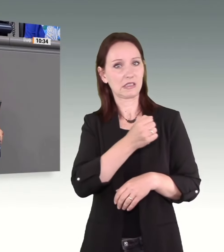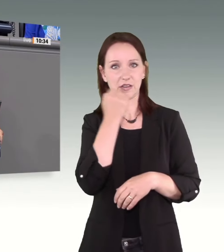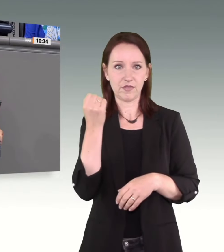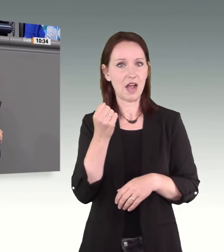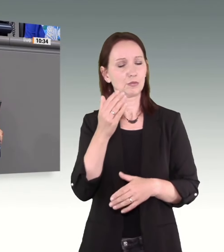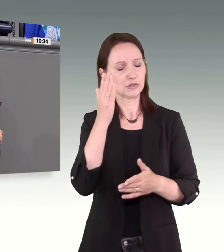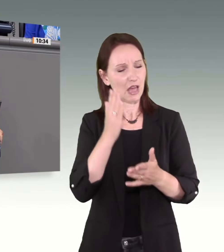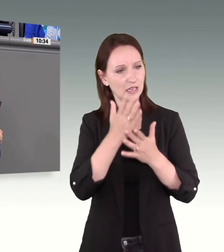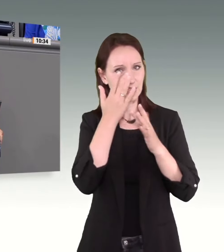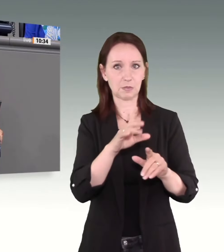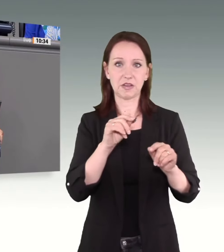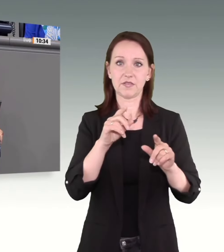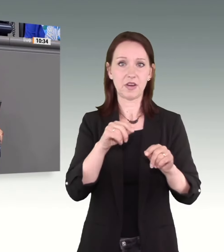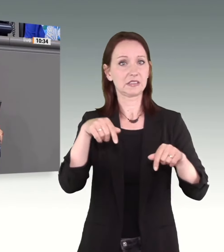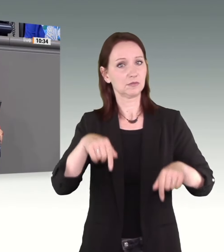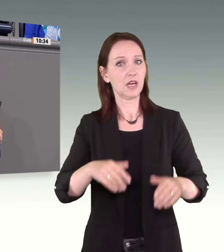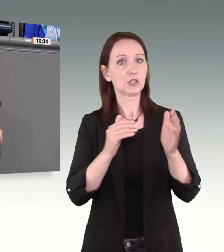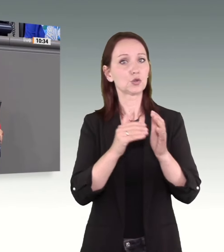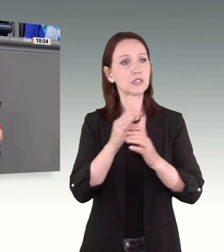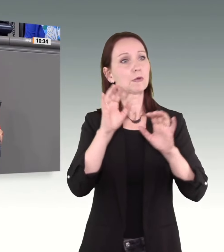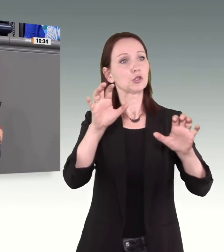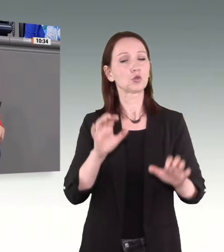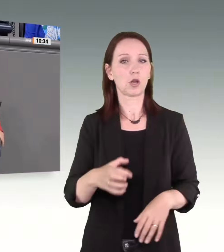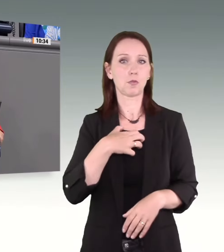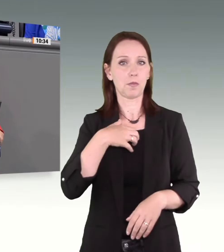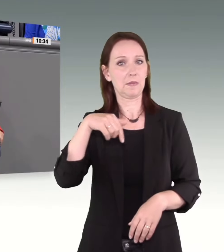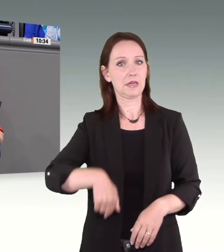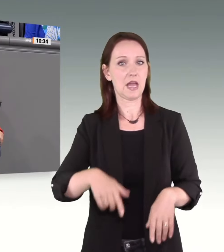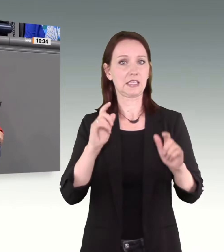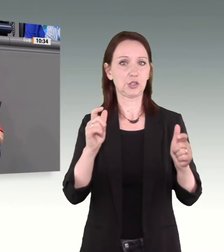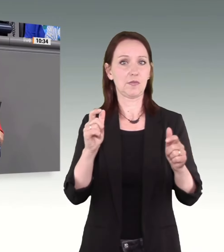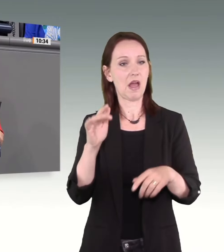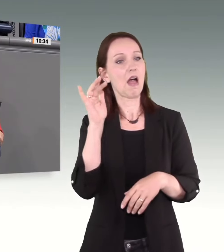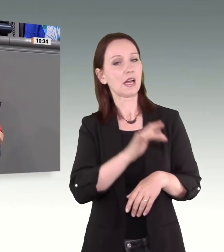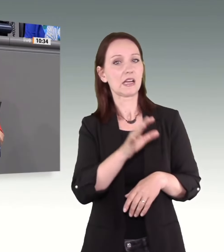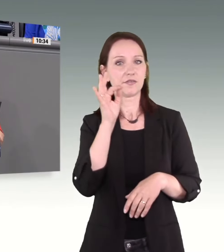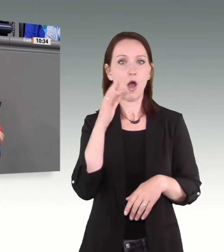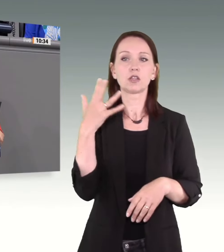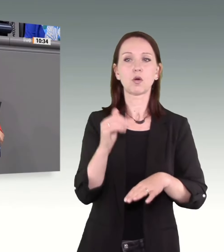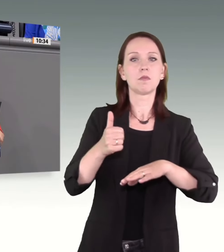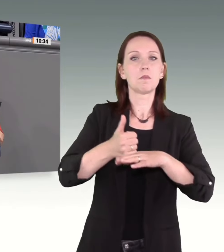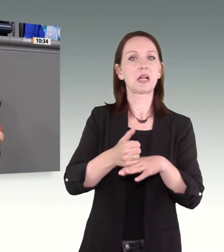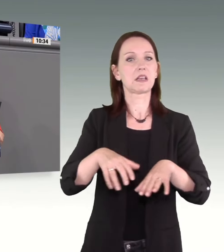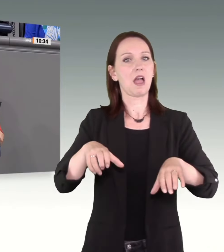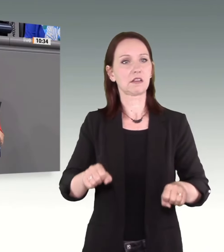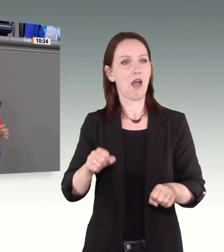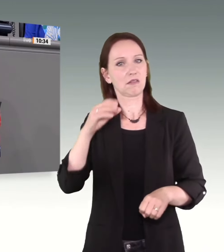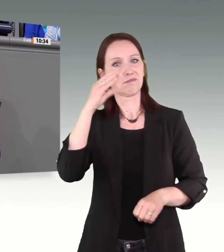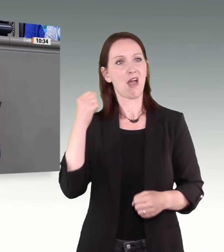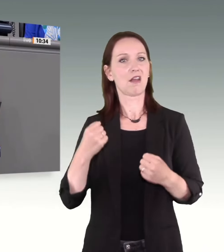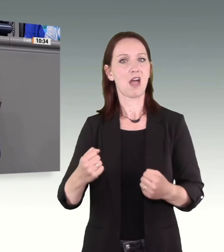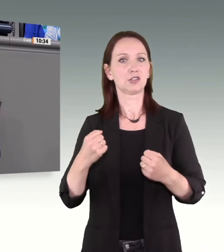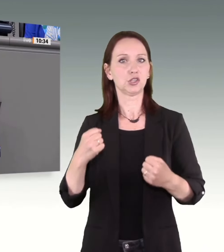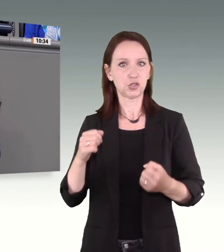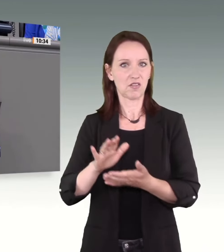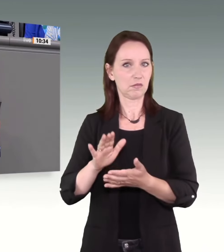gegen Frauen ist eine Manifestation des Patriarchats. Gut, dass die Union dieses mit uns bekämpfen will. Wobei, wenn